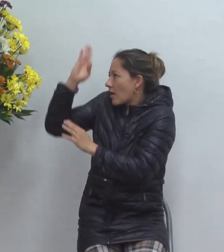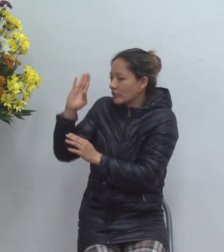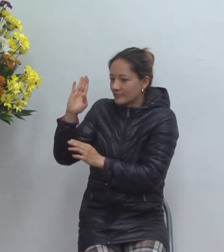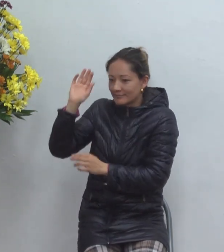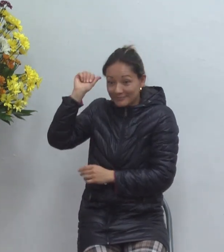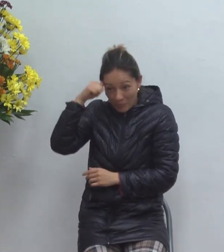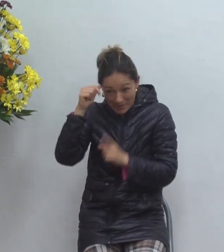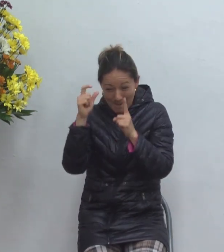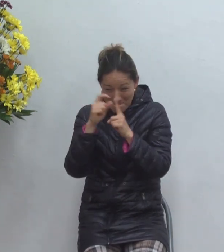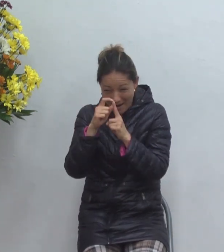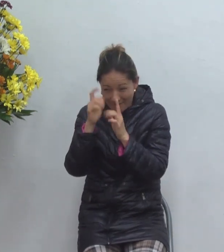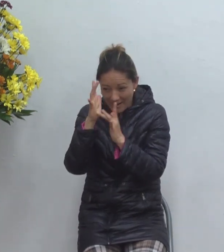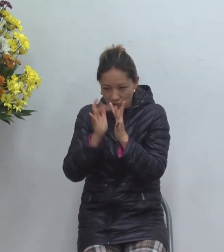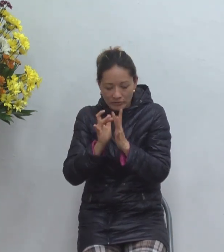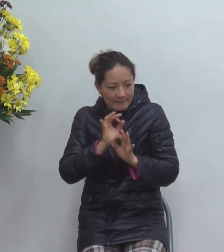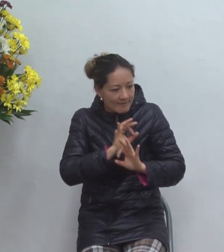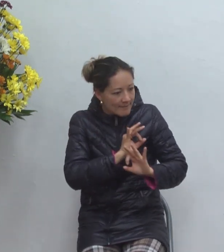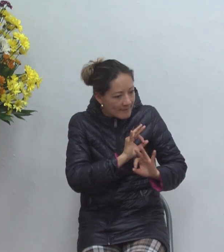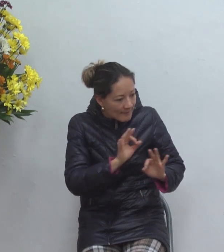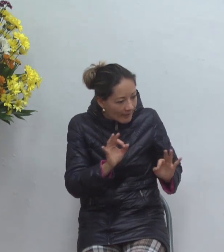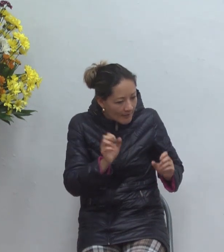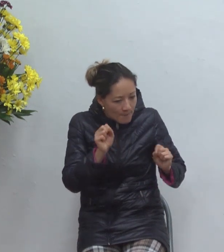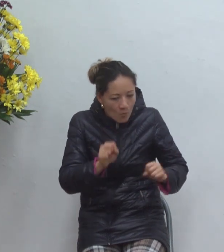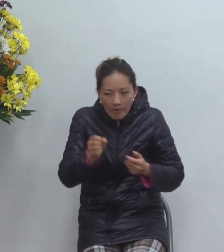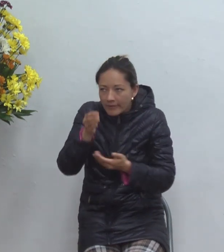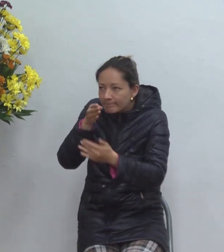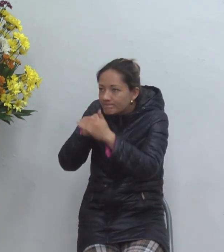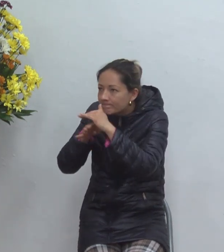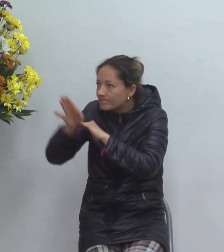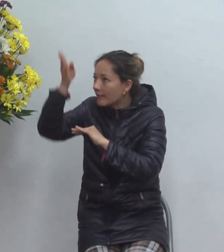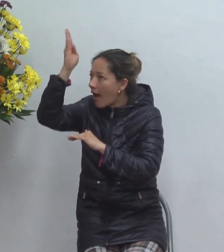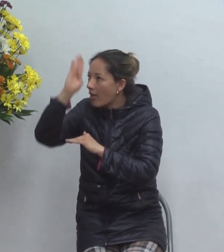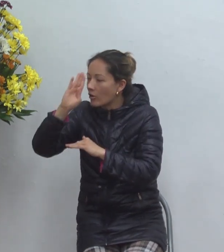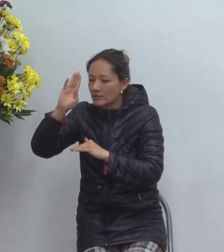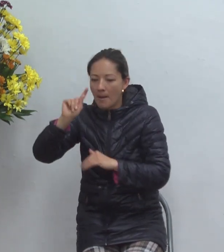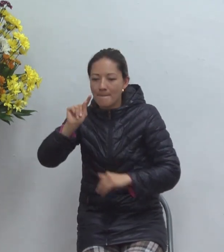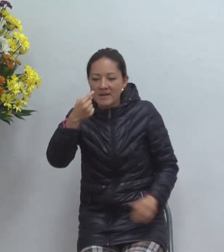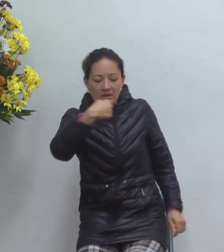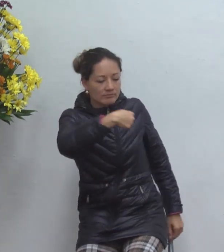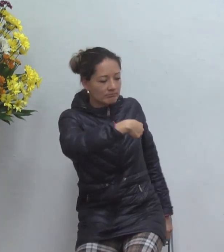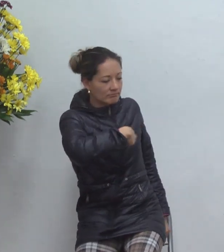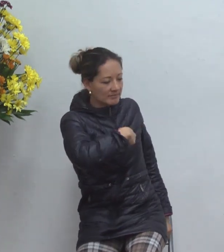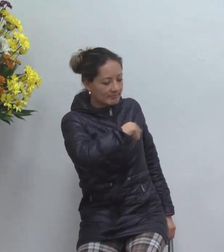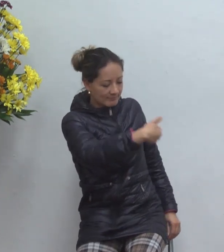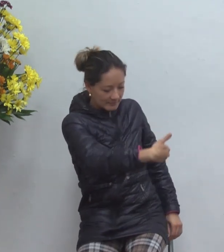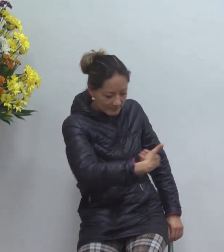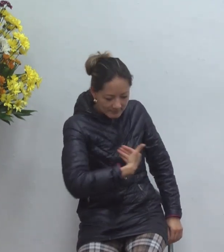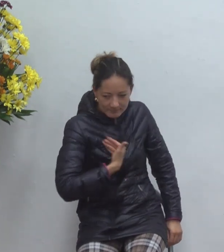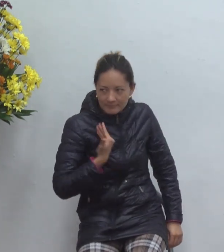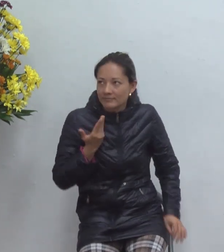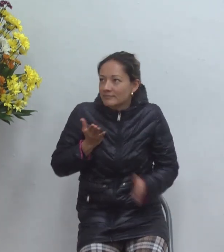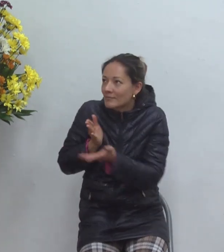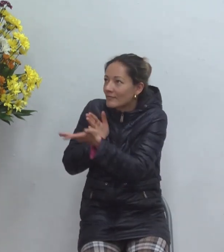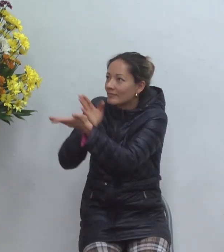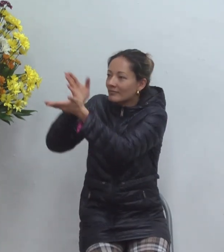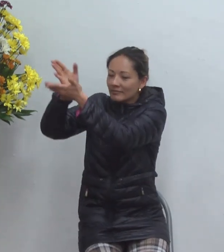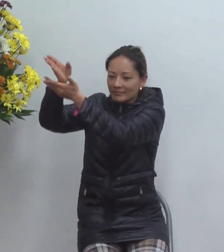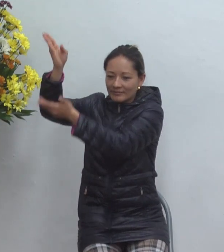no le da uno escapatoria o esto para que todos honren al hijo como honran al padre el que no honra al hijo que